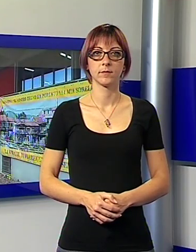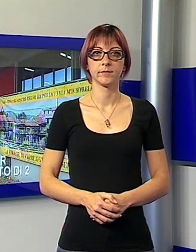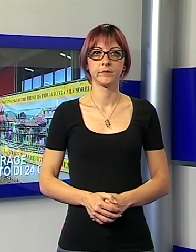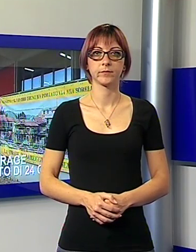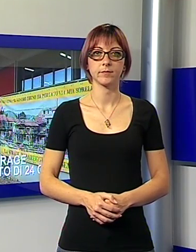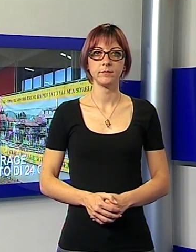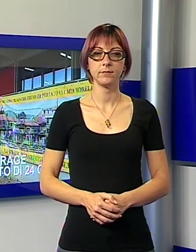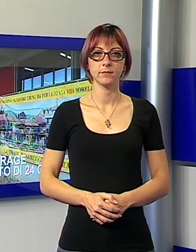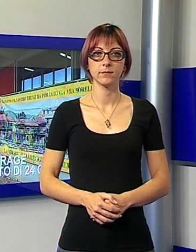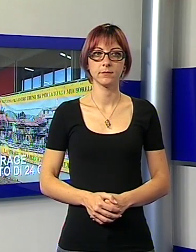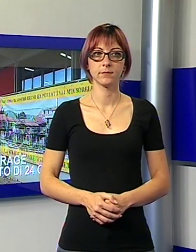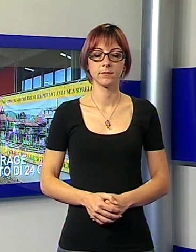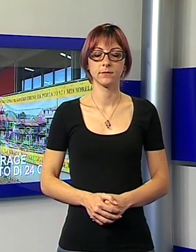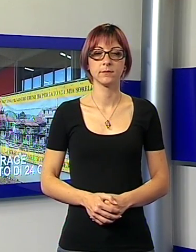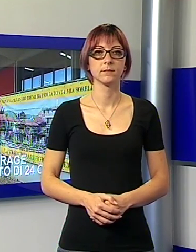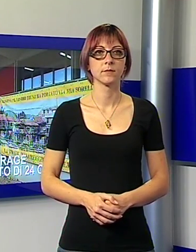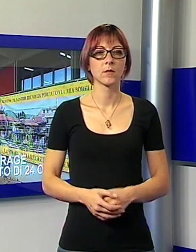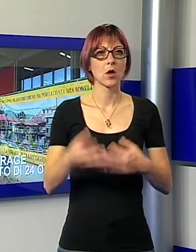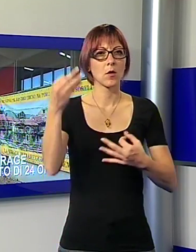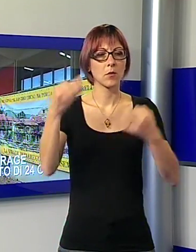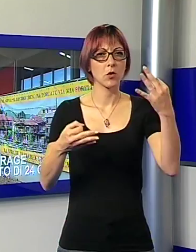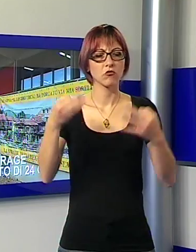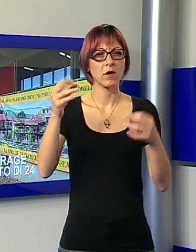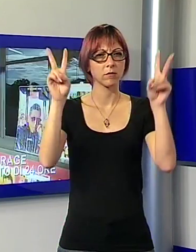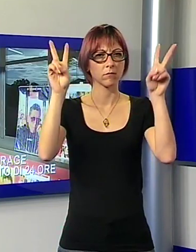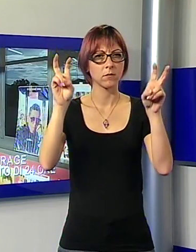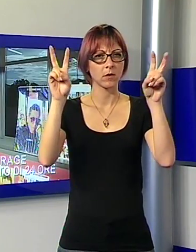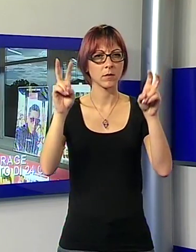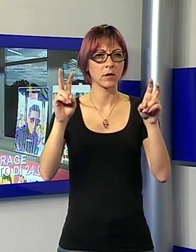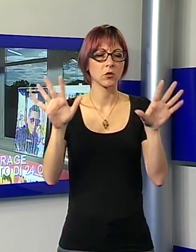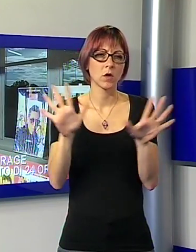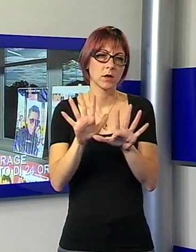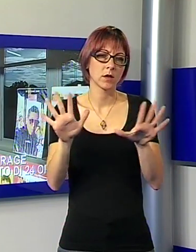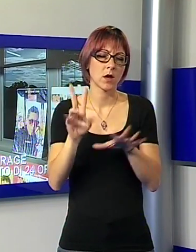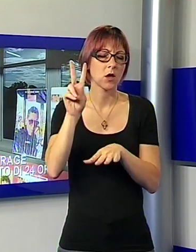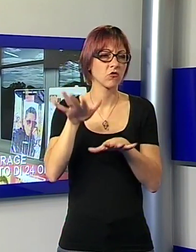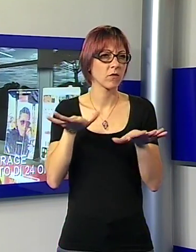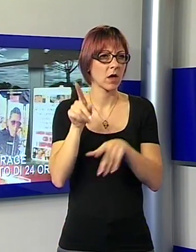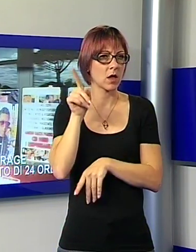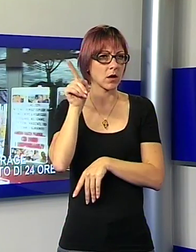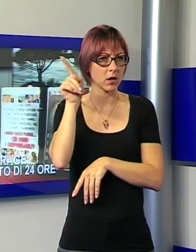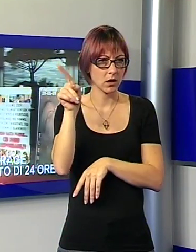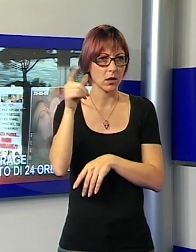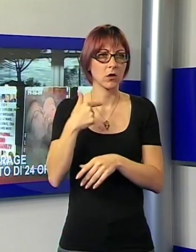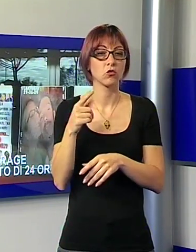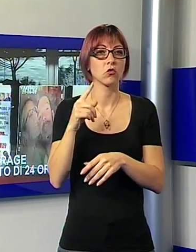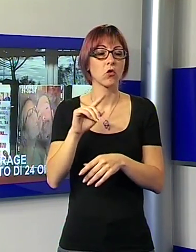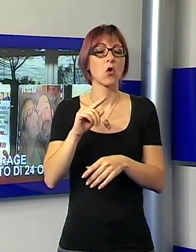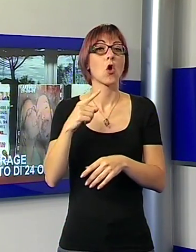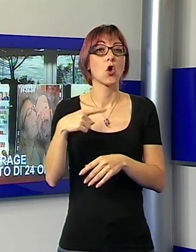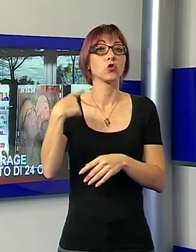Il processo per la strage di Viereggio, tutto slittato di 24 ore, al pomeriggio di domani le richieste